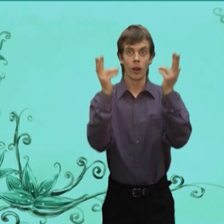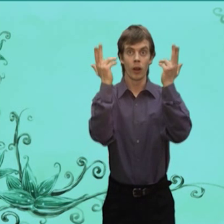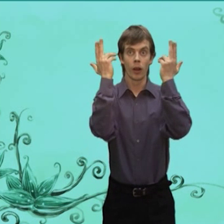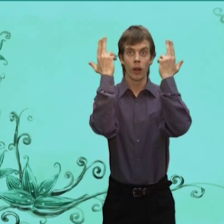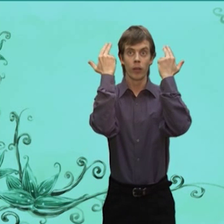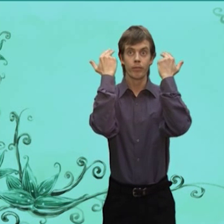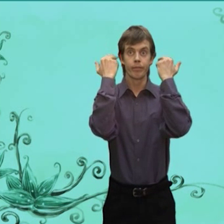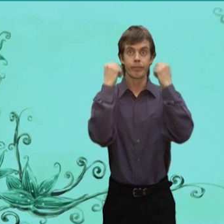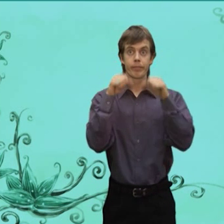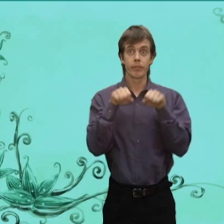Уши Поджал